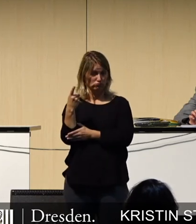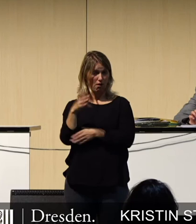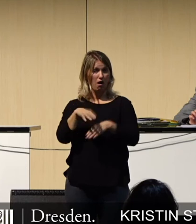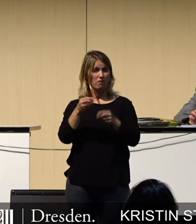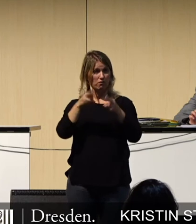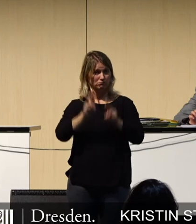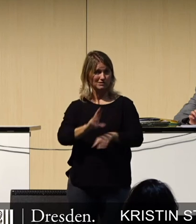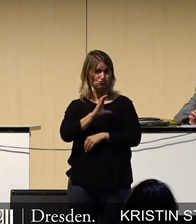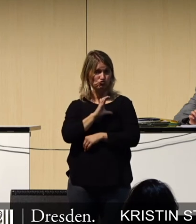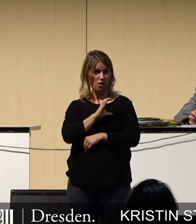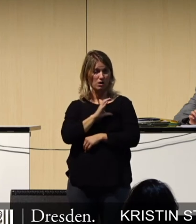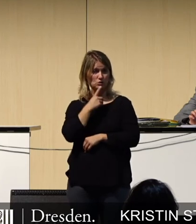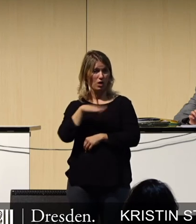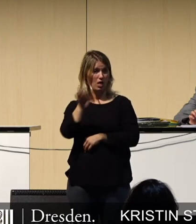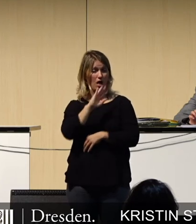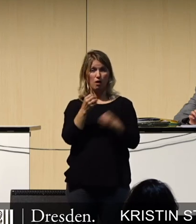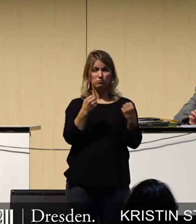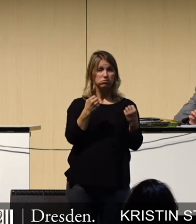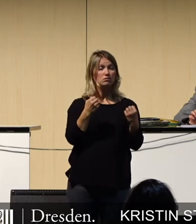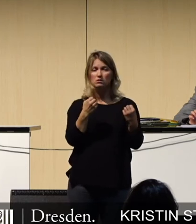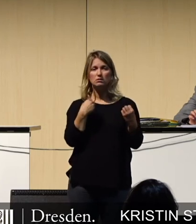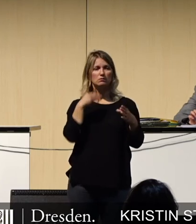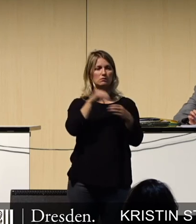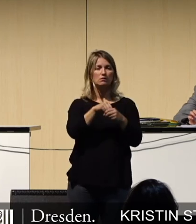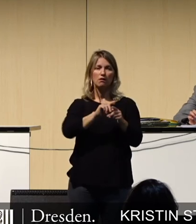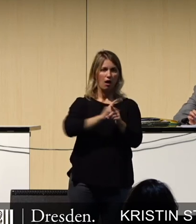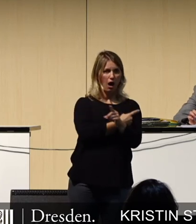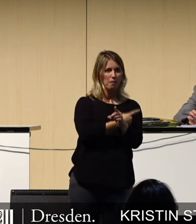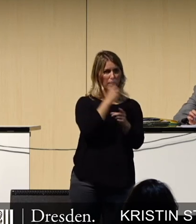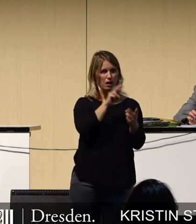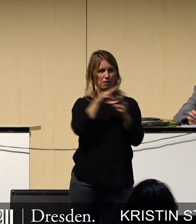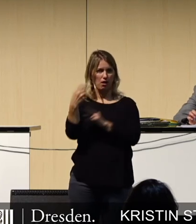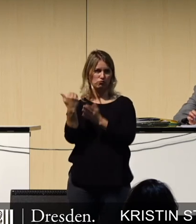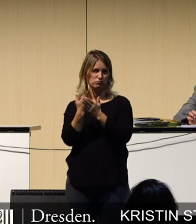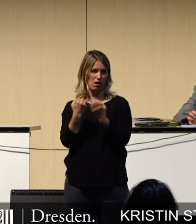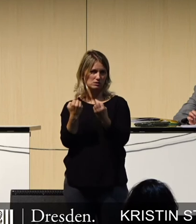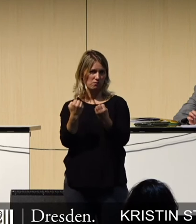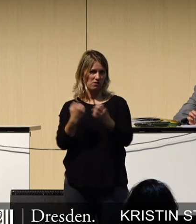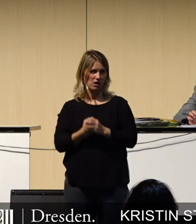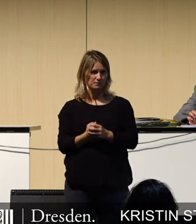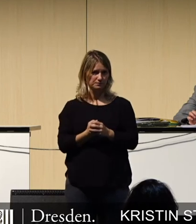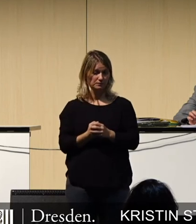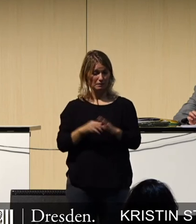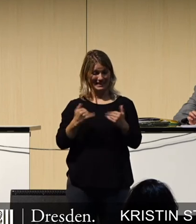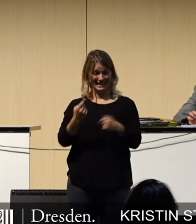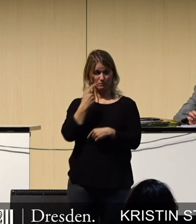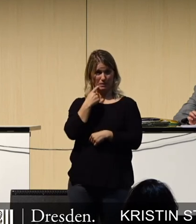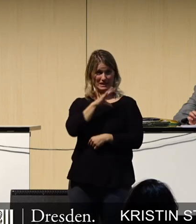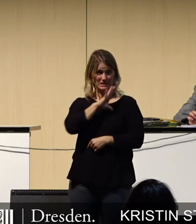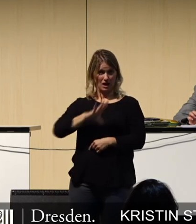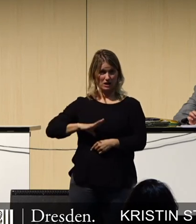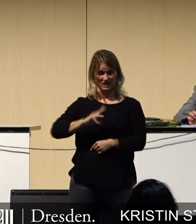bedeuten, den motorisierten Individualverkehr abzuschaffen, liebe Grüne. Der aktuelle Ist-Stand in Sachsen sieht folgendermaßen aus.